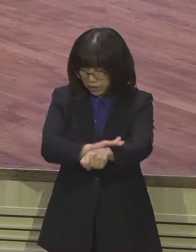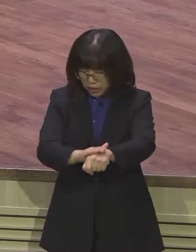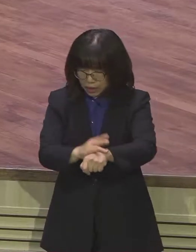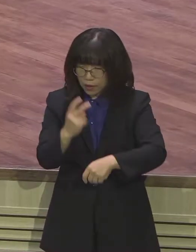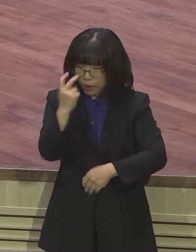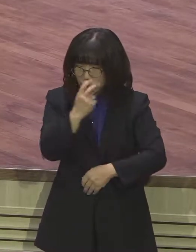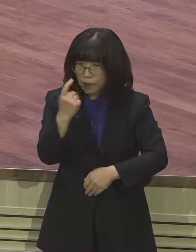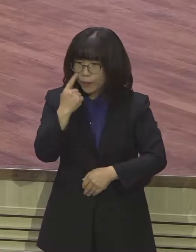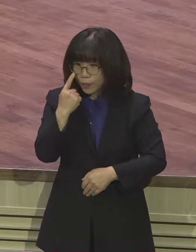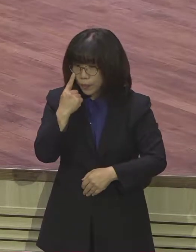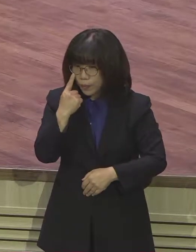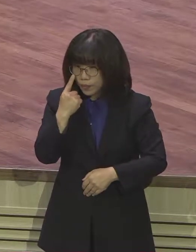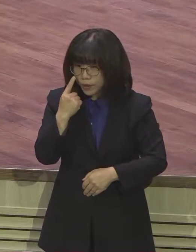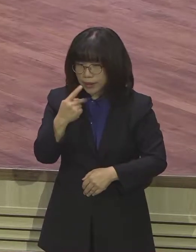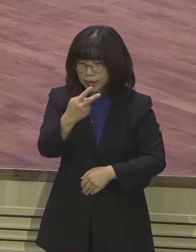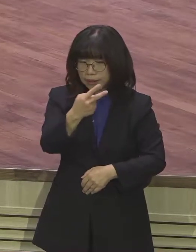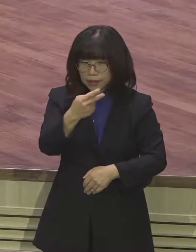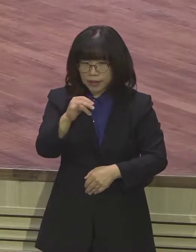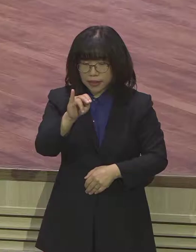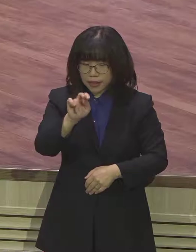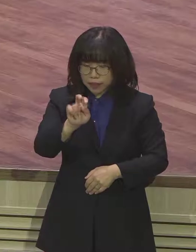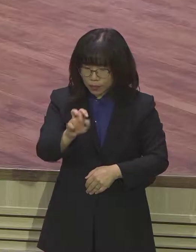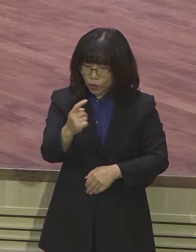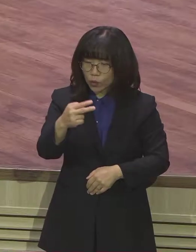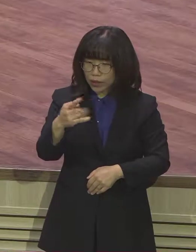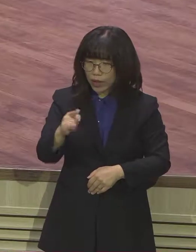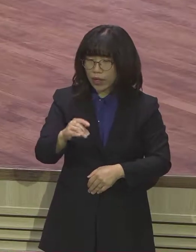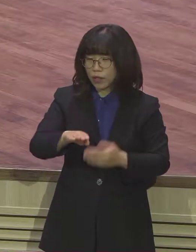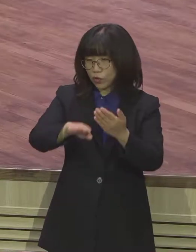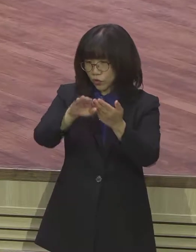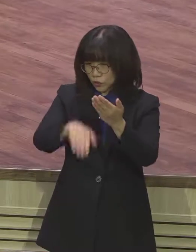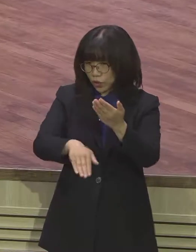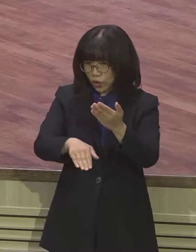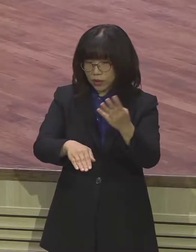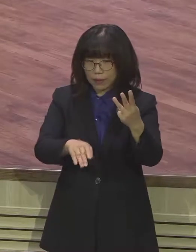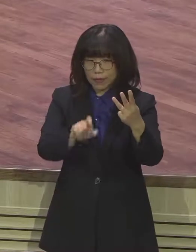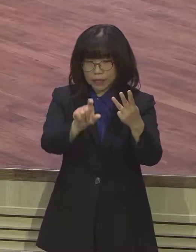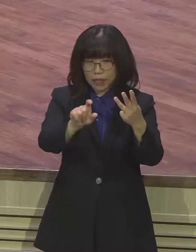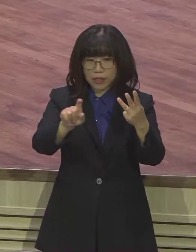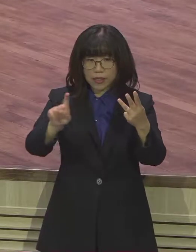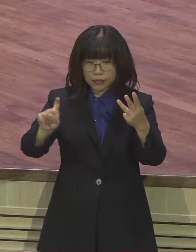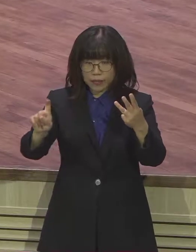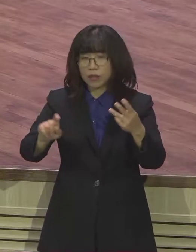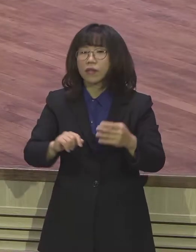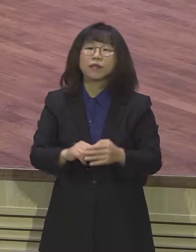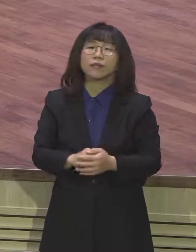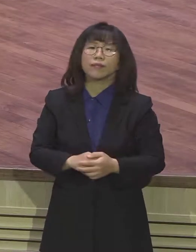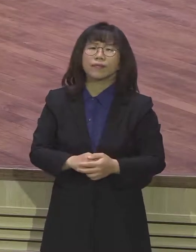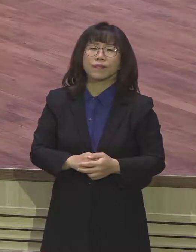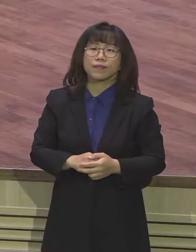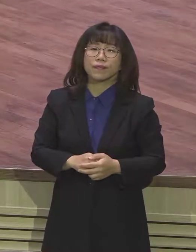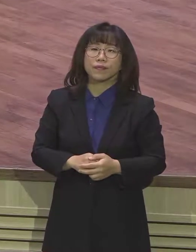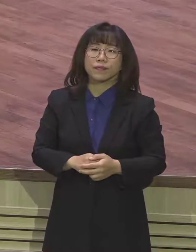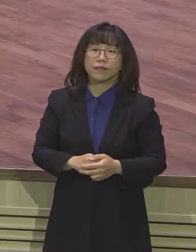디모델 후서 3장 16절 17절에 보면 모든 성경은 하나님의 감동으로 된 것으로 교훈과